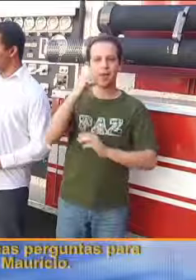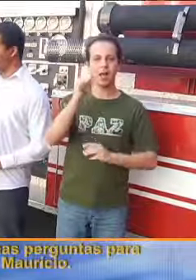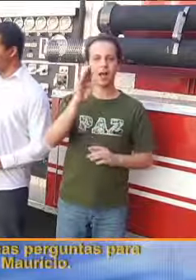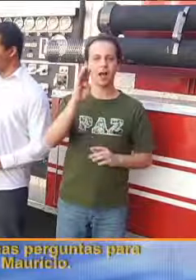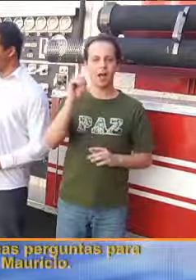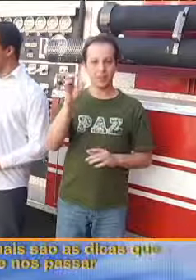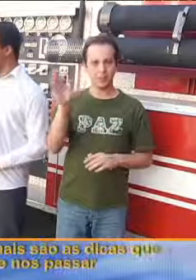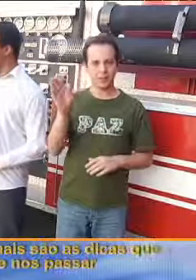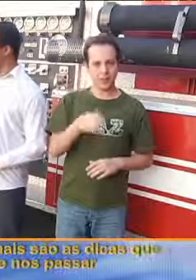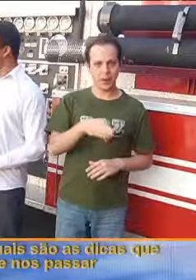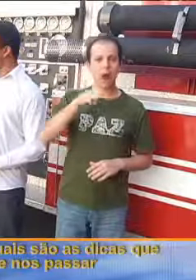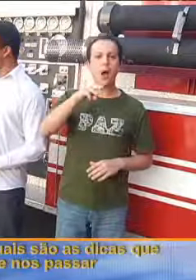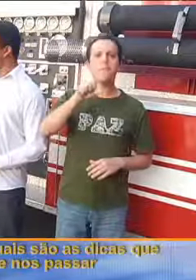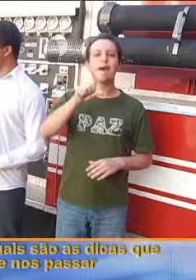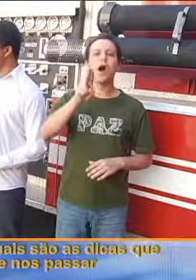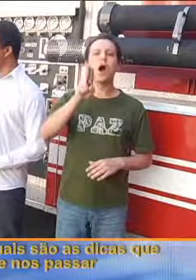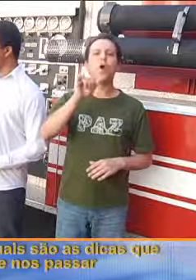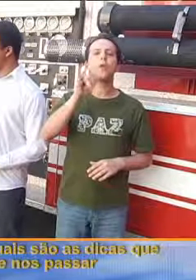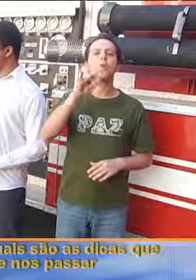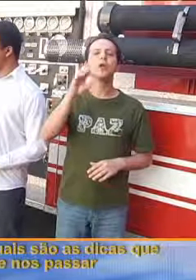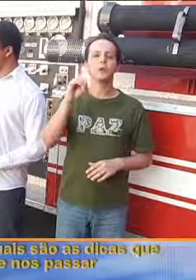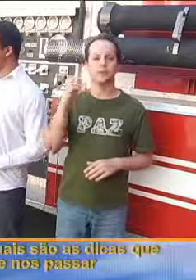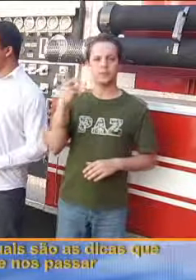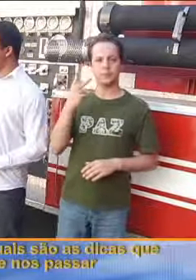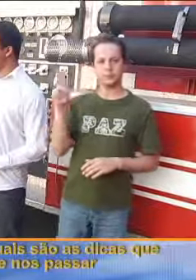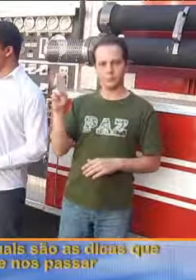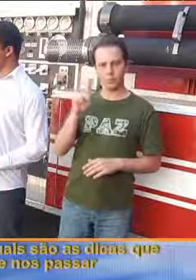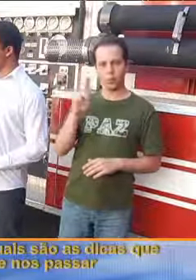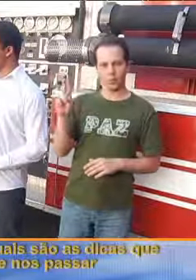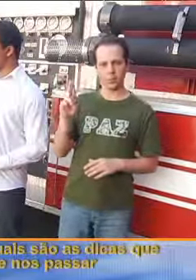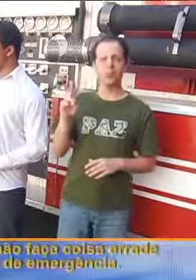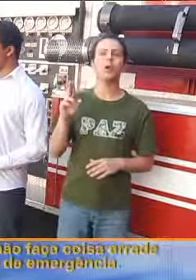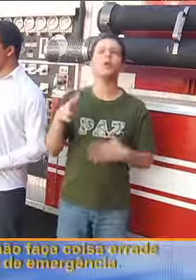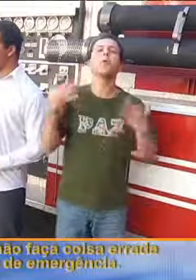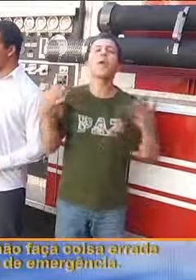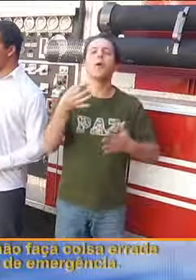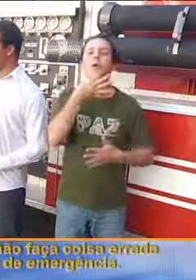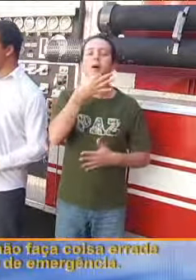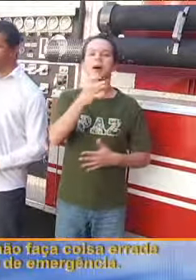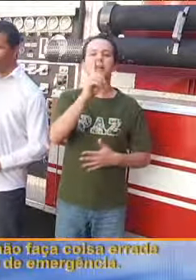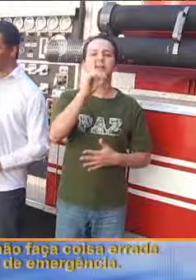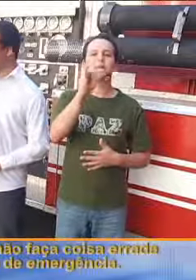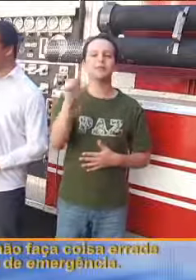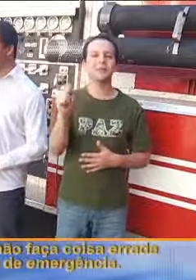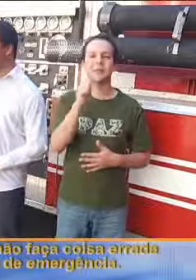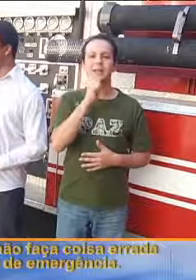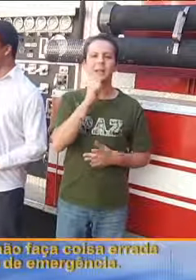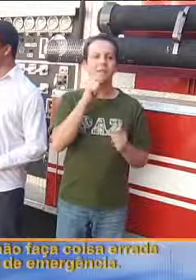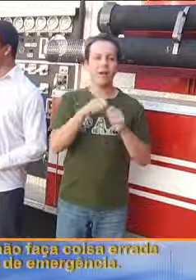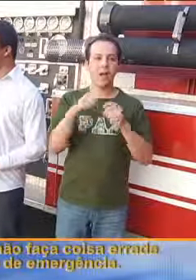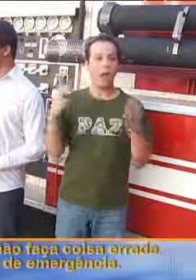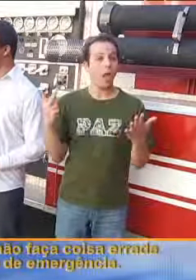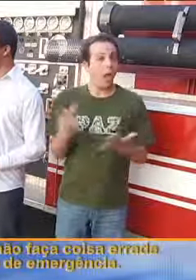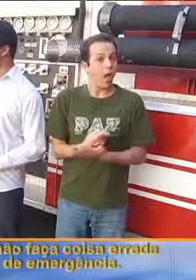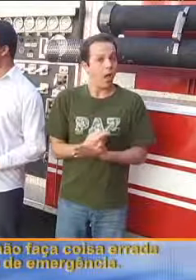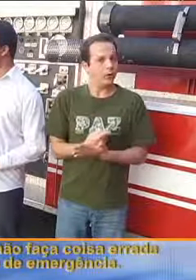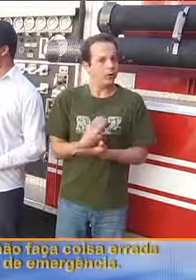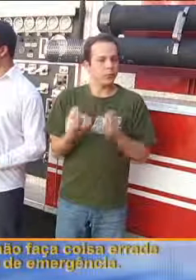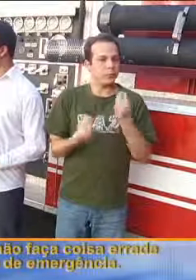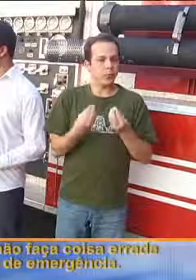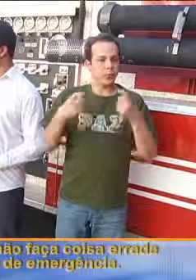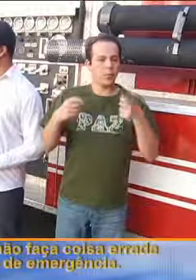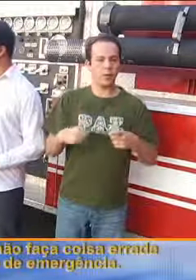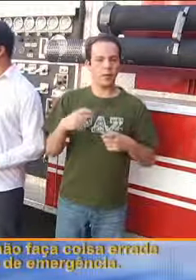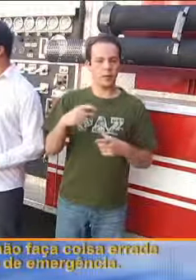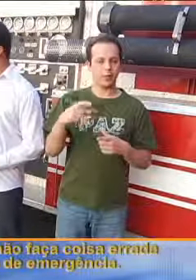Maurício. Cabo Maurício, quais são as dicas que você pode nos passar para que a gente não faça coisa errada no momento de emergência?